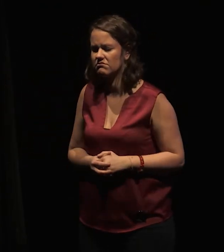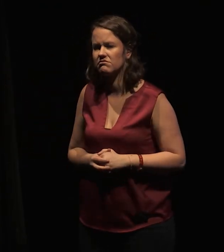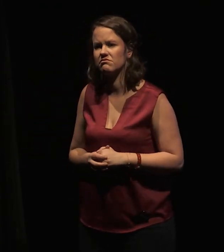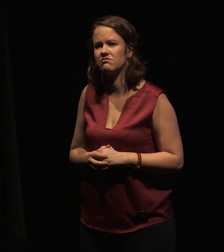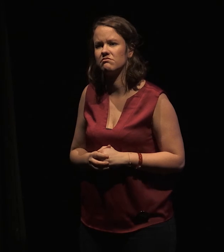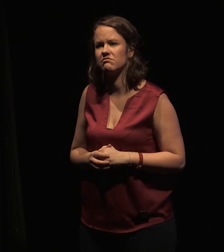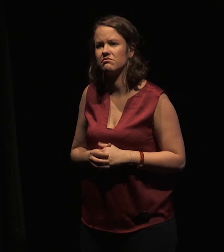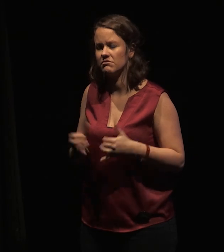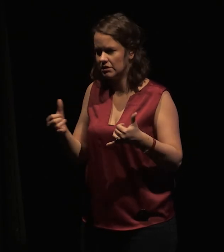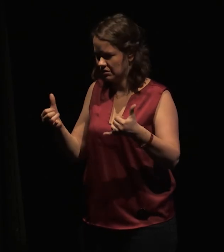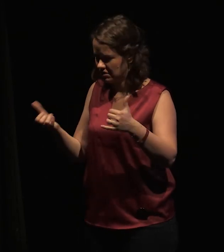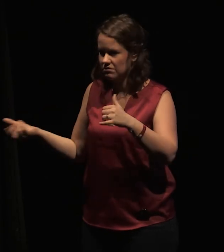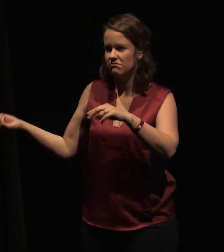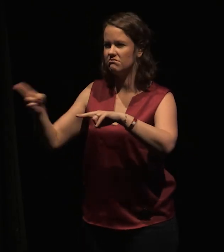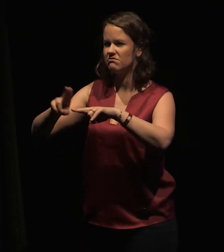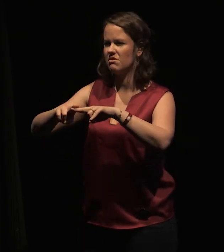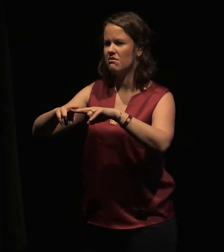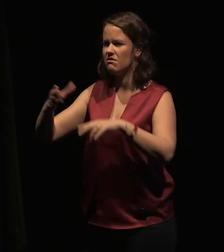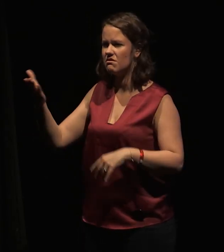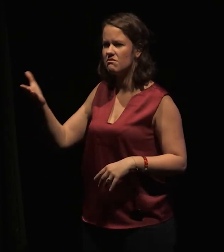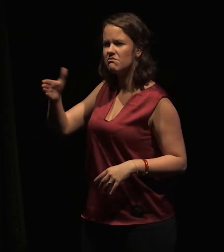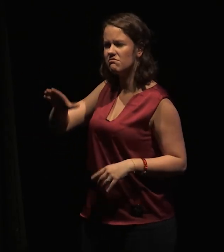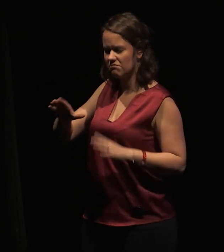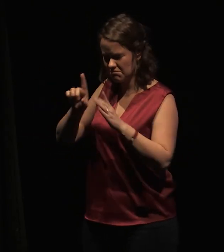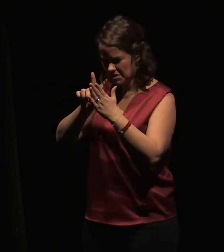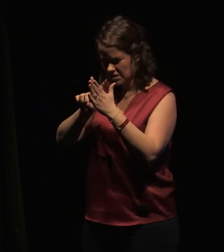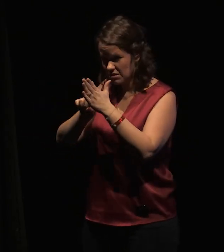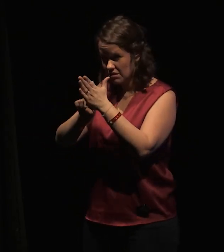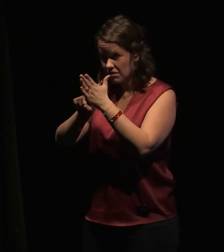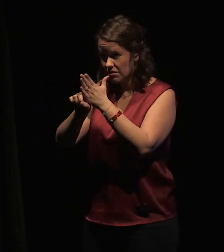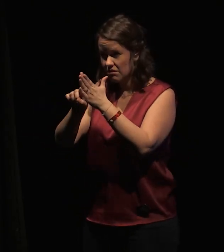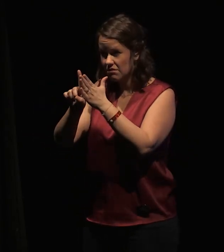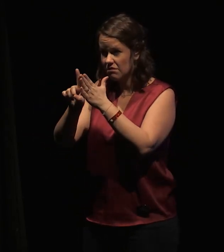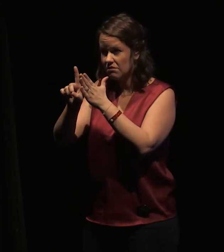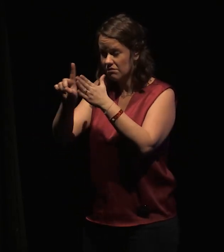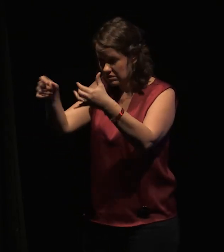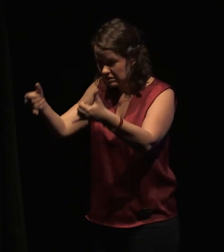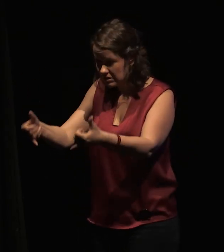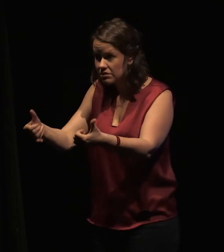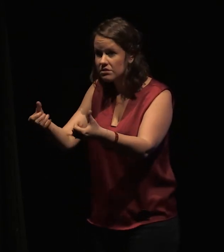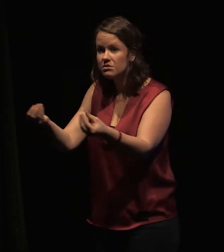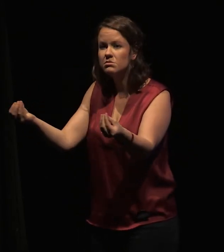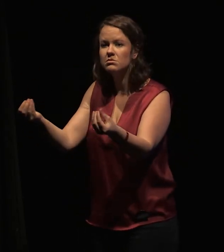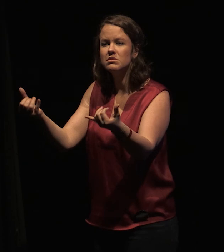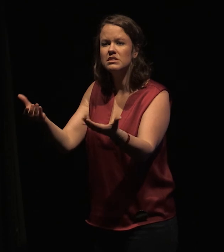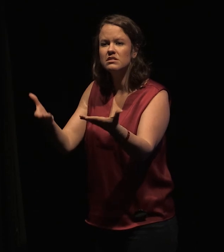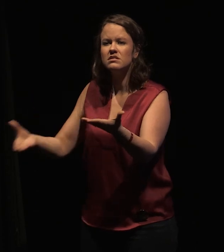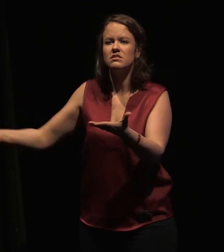Ici. Dans le dernier défilé. Ici. Où. Ici. Et un olivier